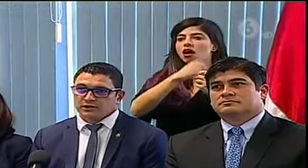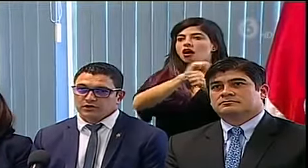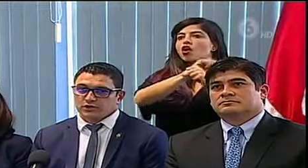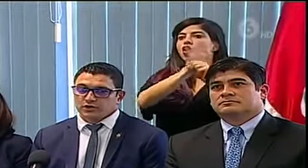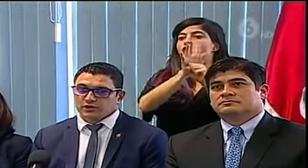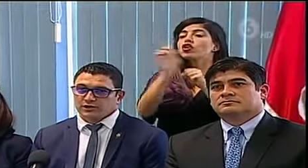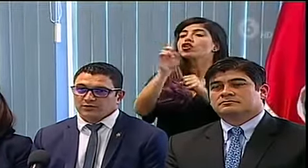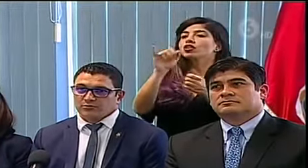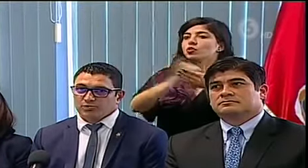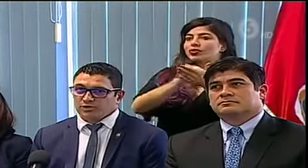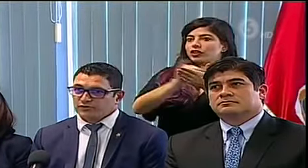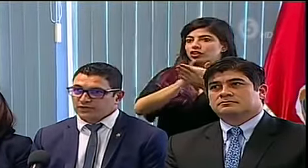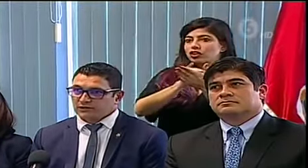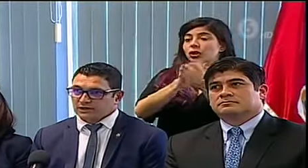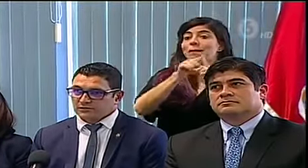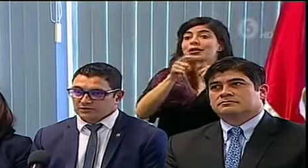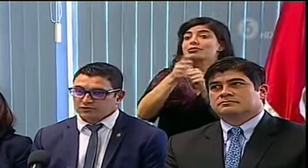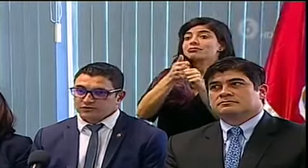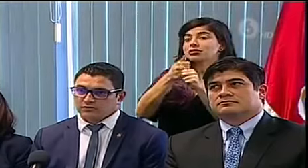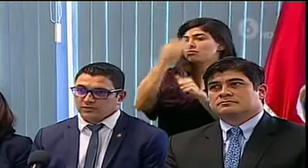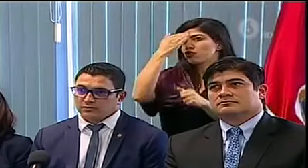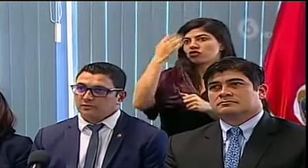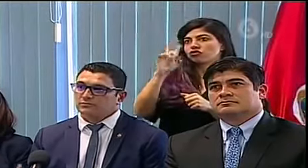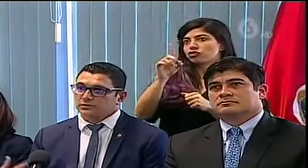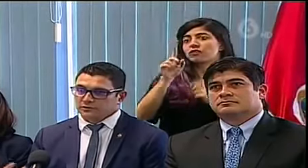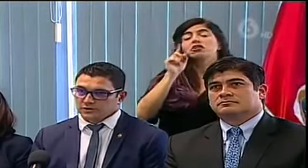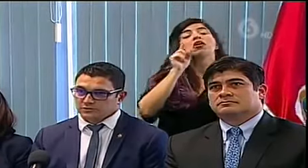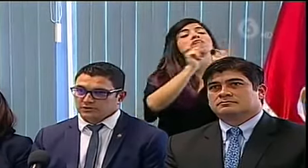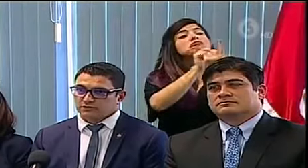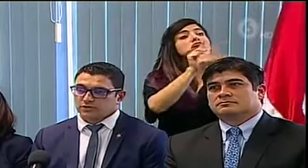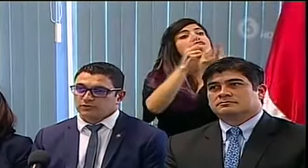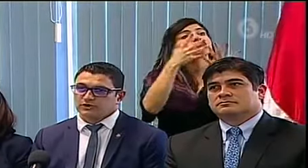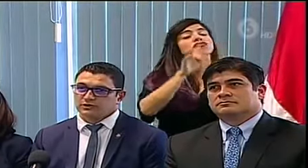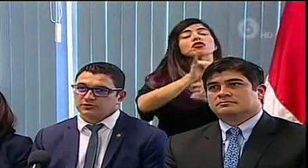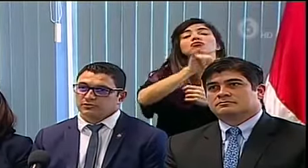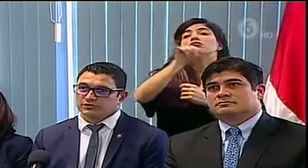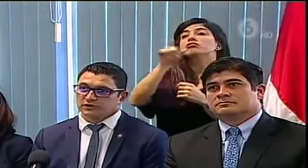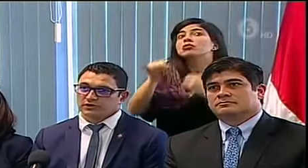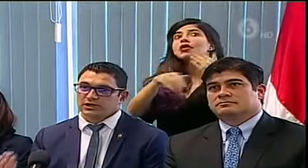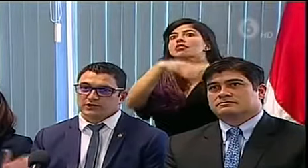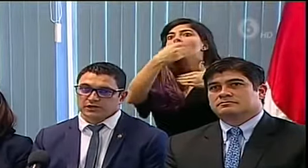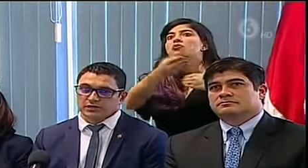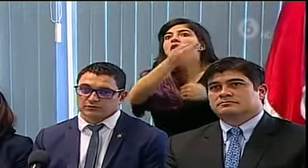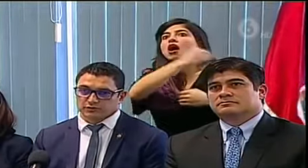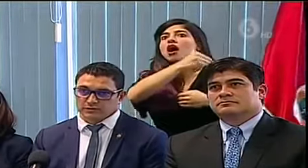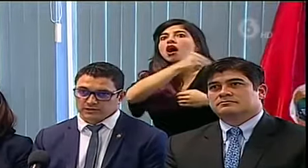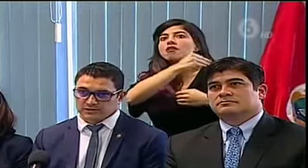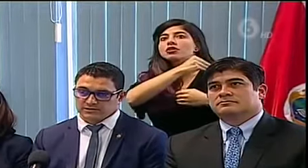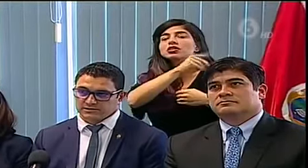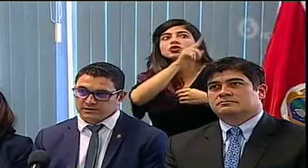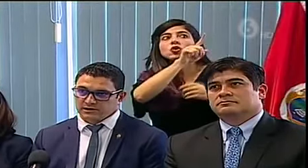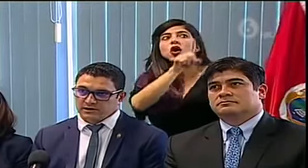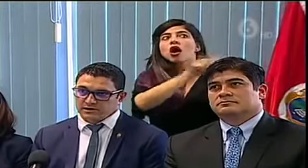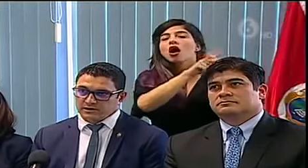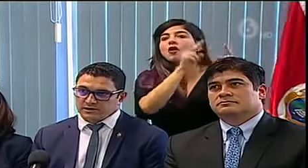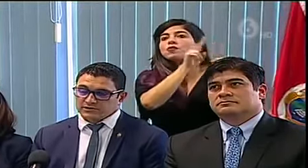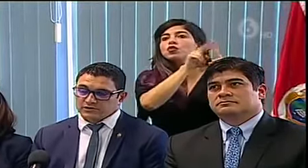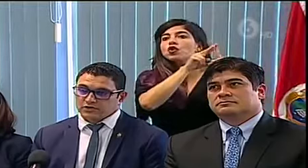en New York, pero él no sabía, eso se confirmó, que esos casos fueron positivos posterior al arribo a nuestro país.